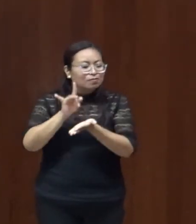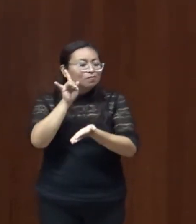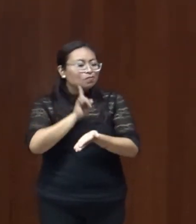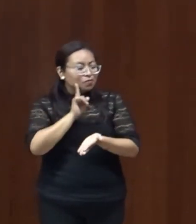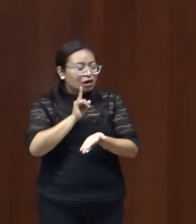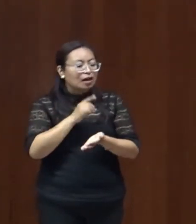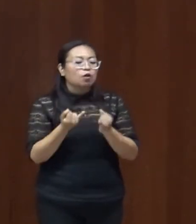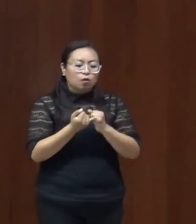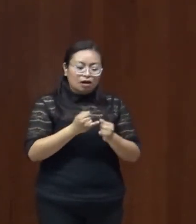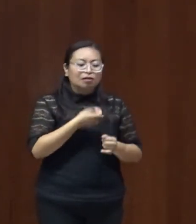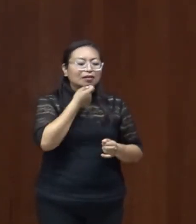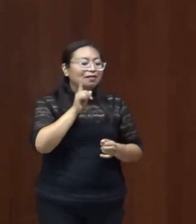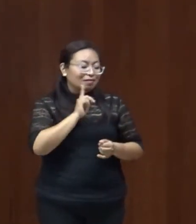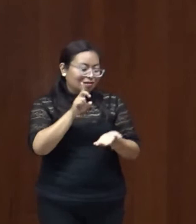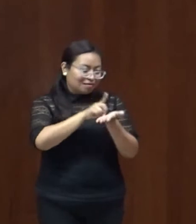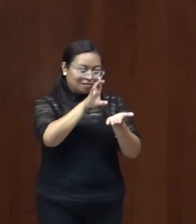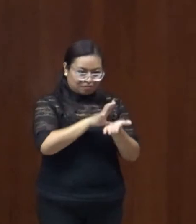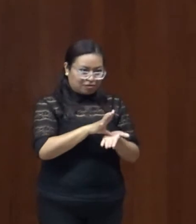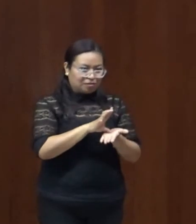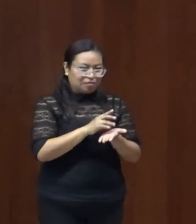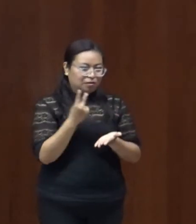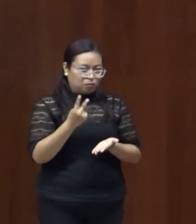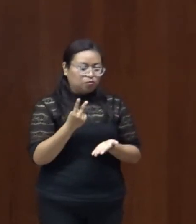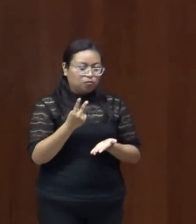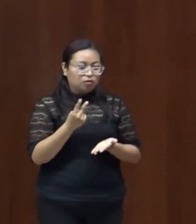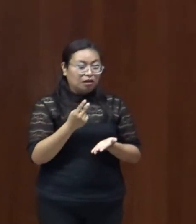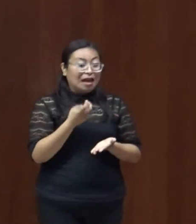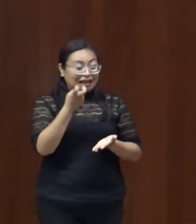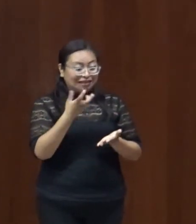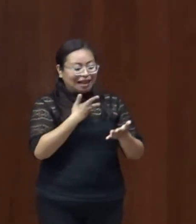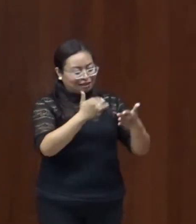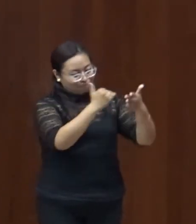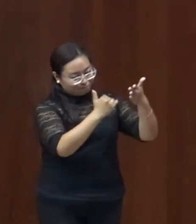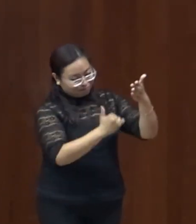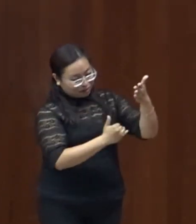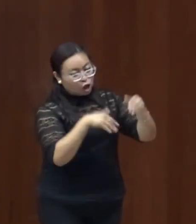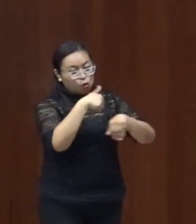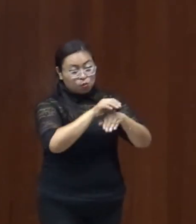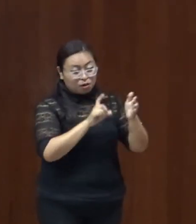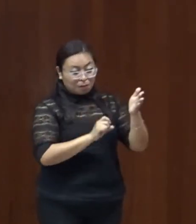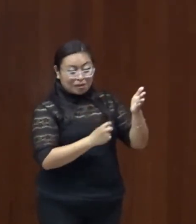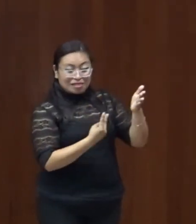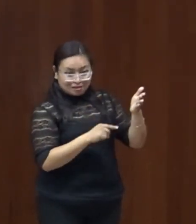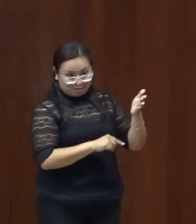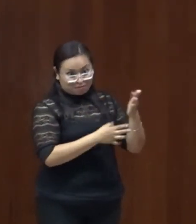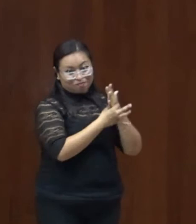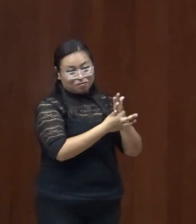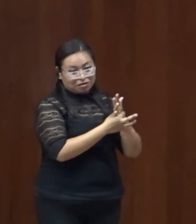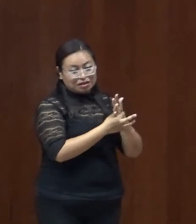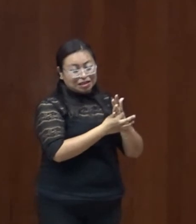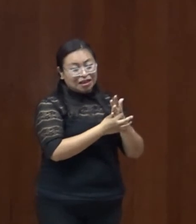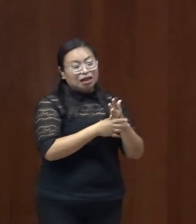mujeres y niñas con discapacidad. Esto está en la observación número 22. Como se dan cuenta, hay mucho